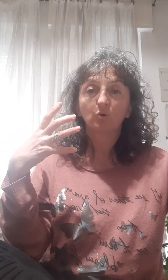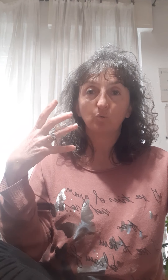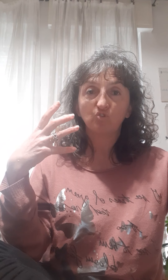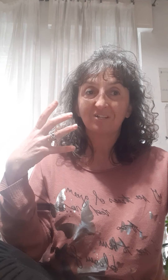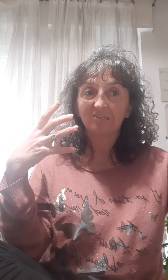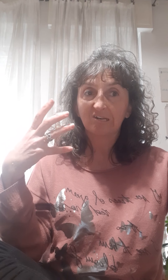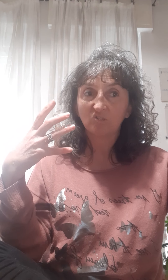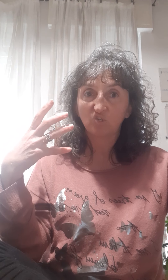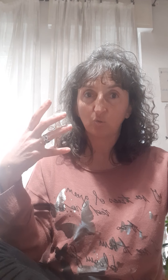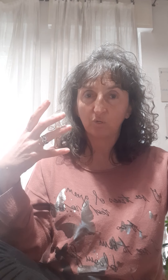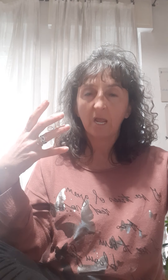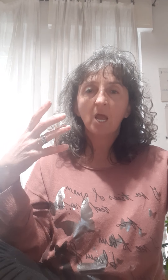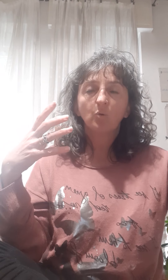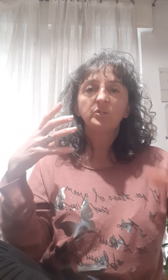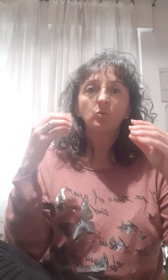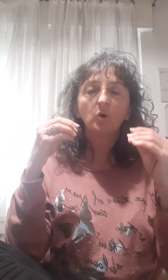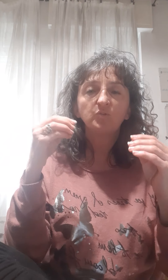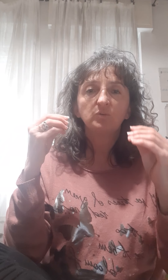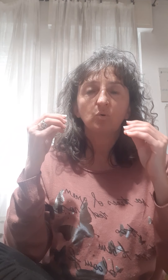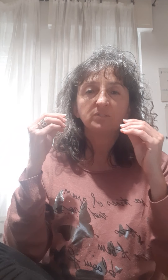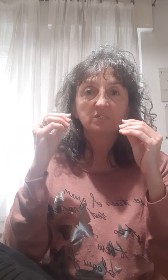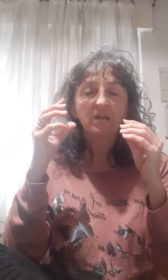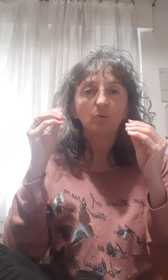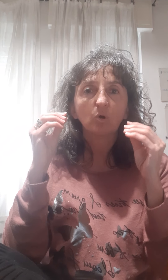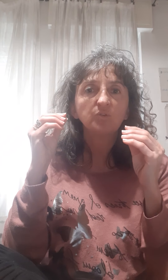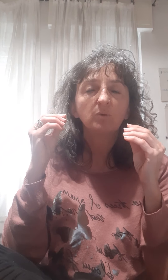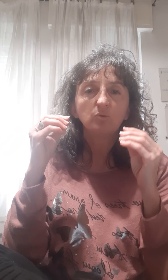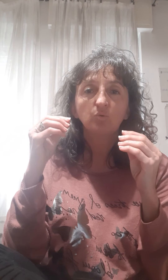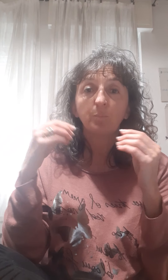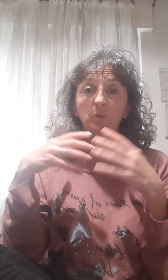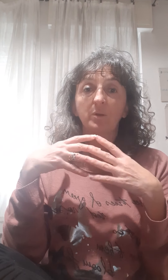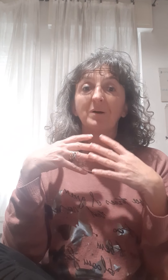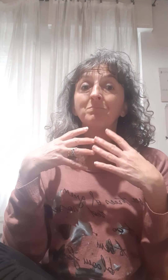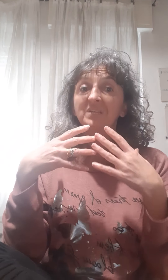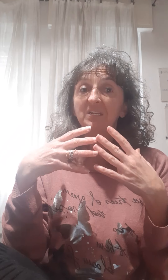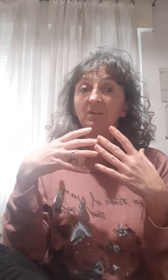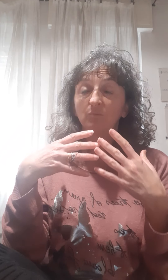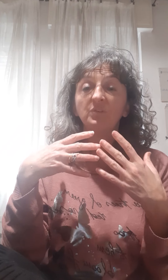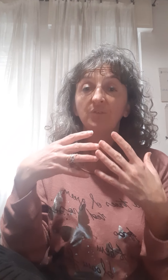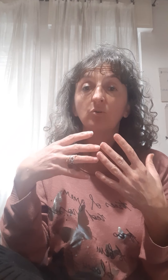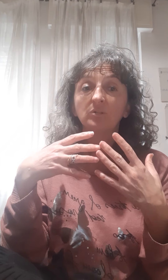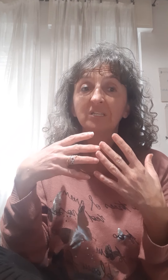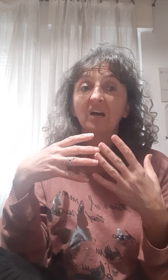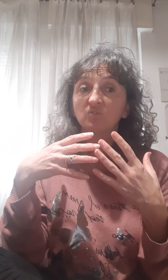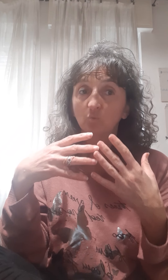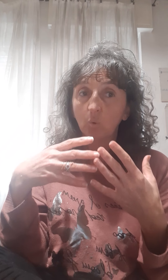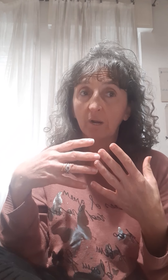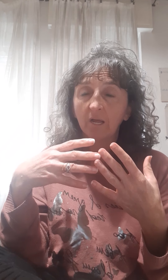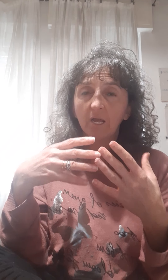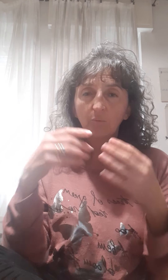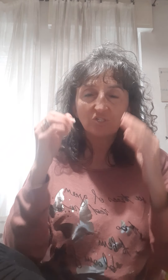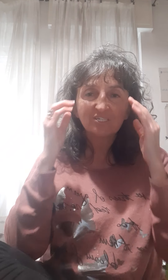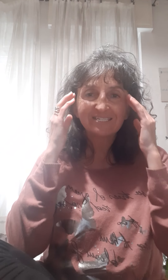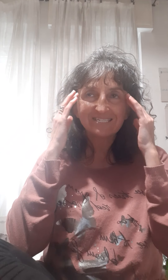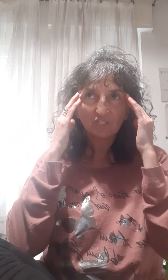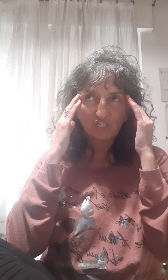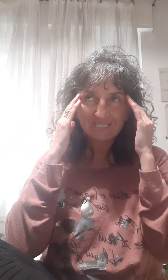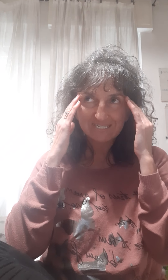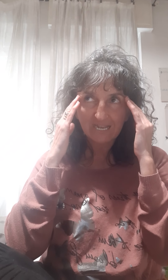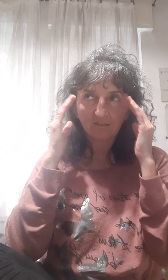concentrazione, quindi si rivela un ottimo aiuto per quei bambini che hanno difficoltà a scuola, quindi ci insegna